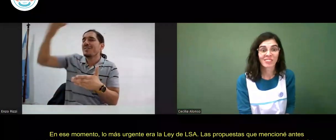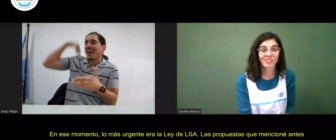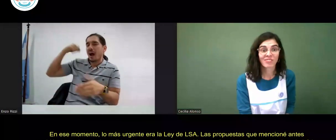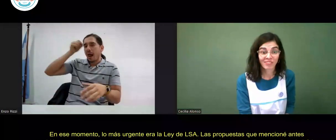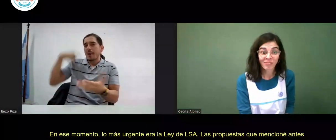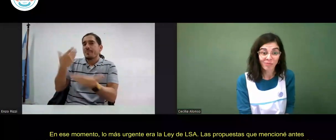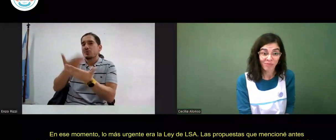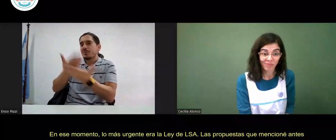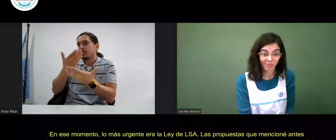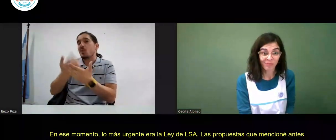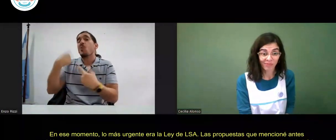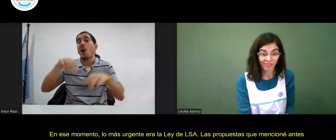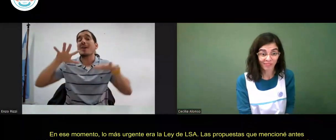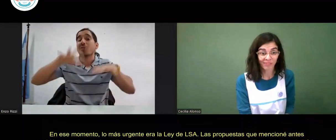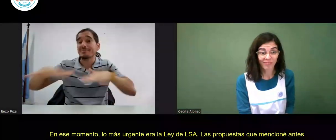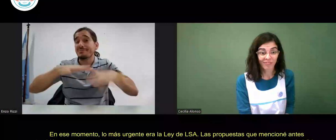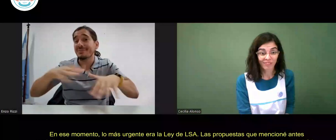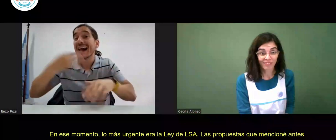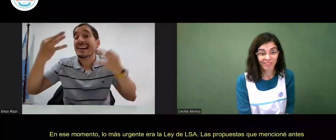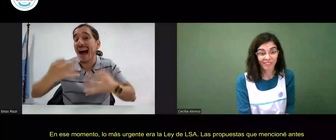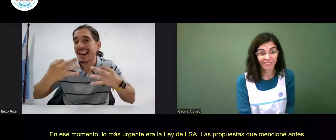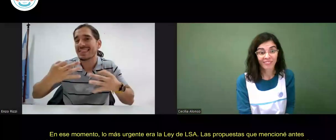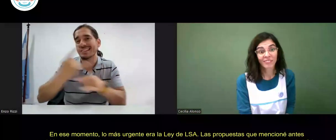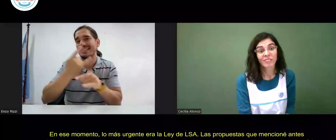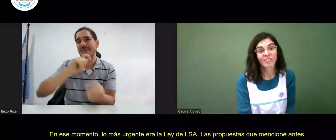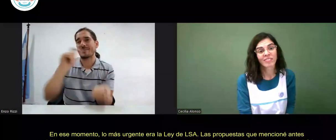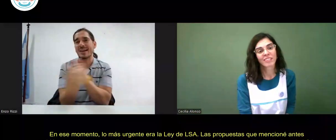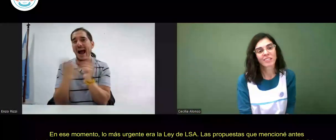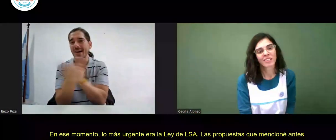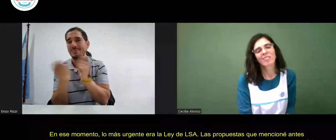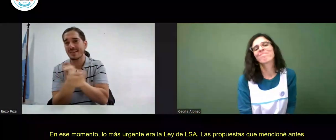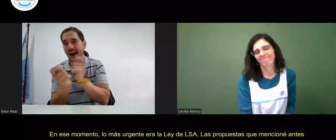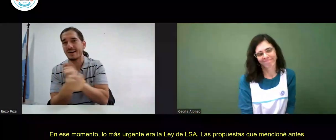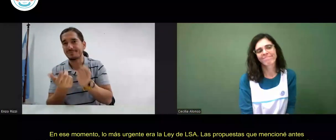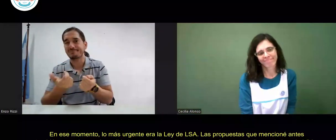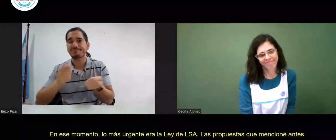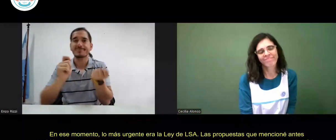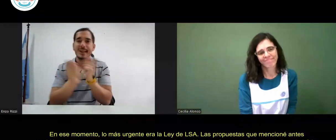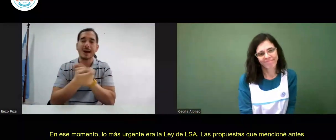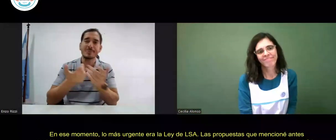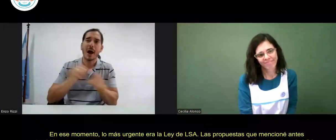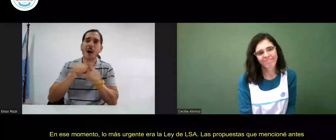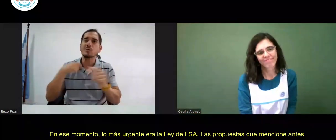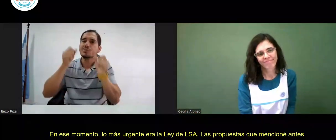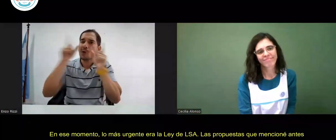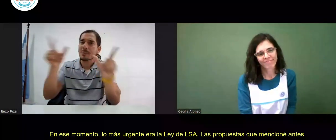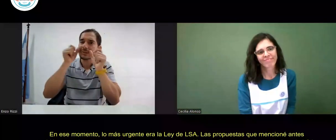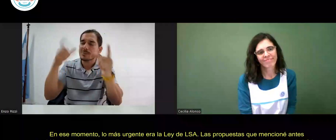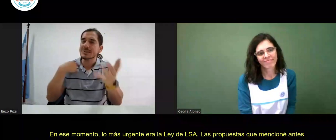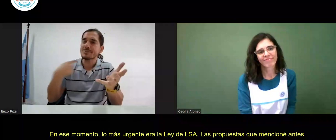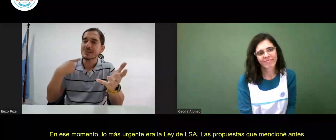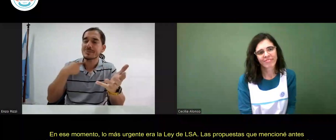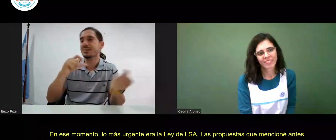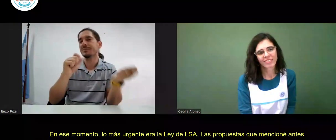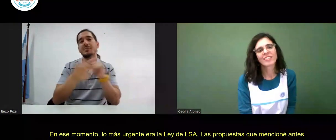la ley de LSA. Las propuestas que mencioné antes también, pero bueno, la realidad te cambia los planes. Y nos enfocamos de lleno en la ley